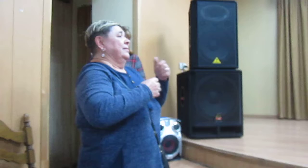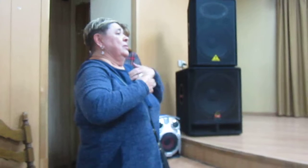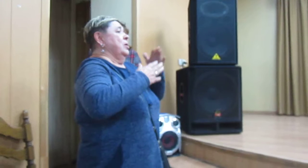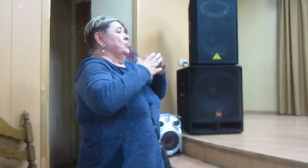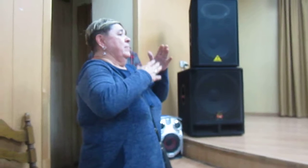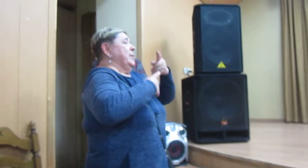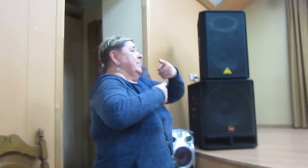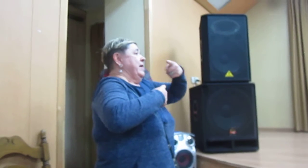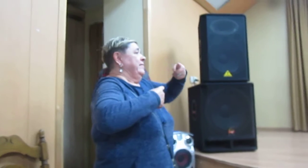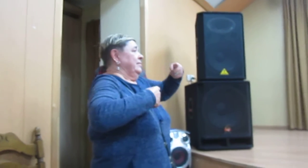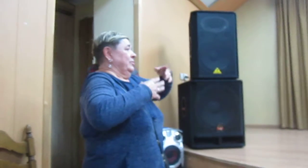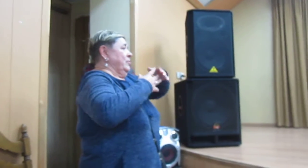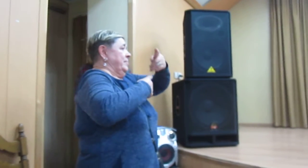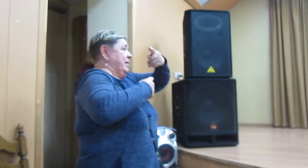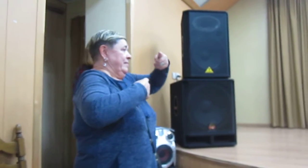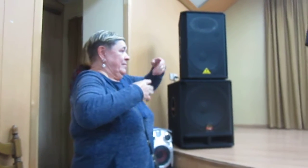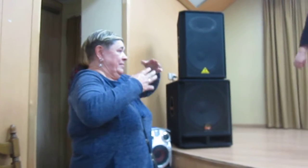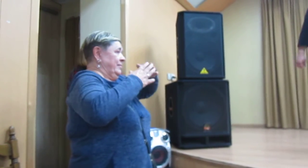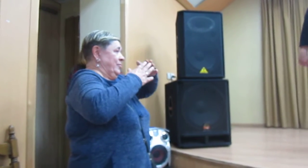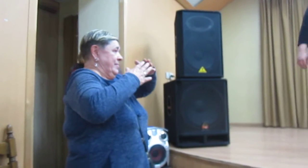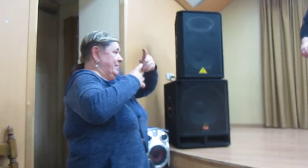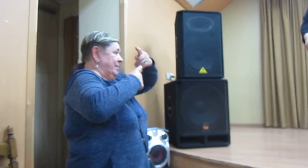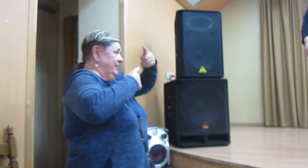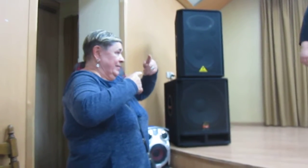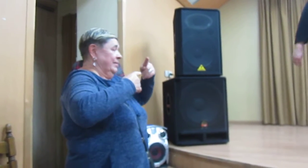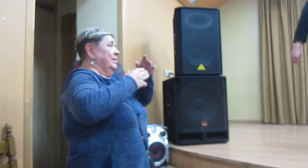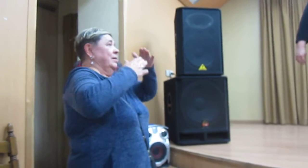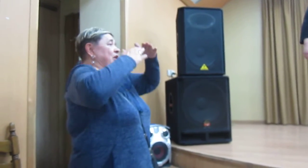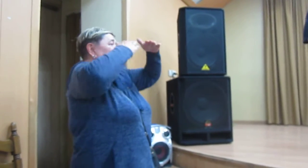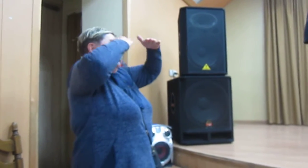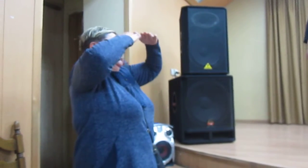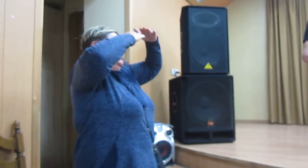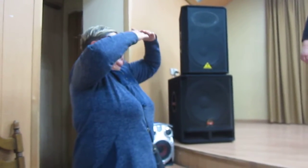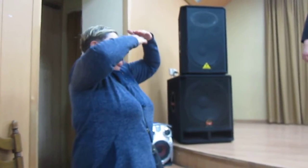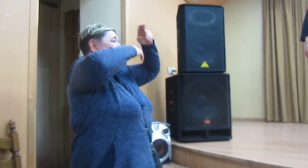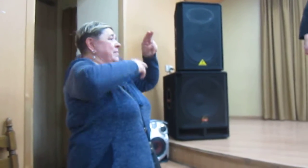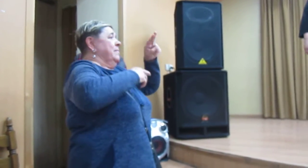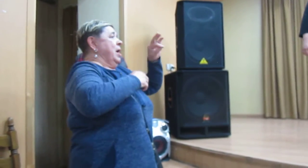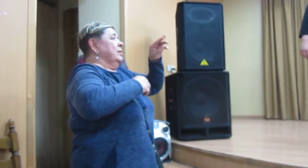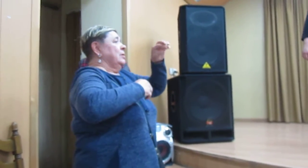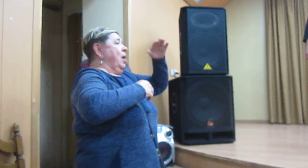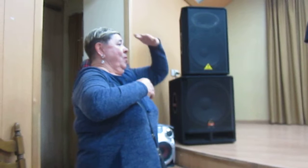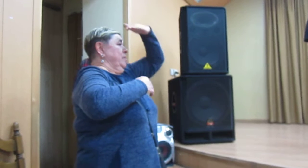В муниципе этот, с соседями квартиры, одноэтажный дом.